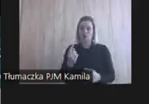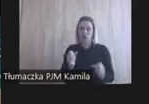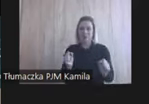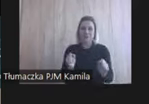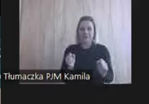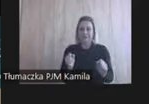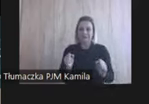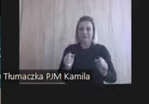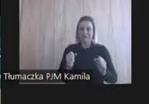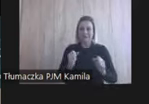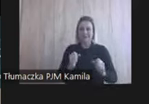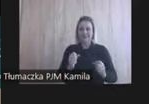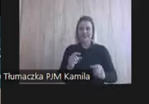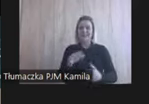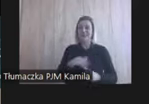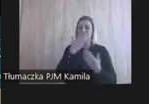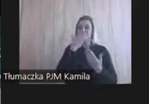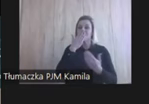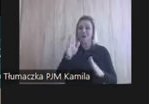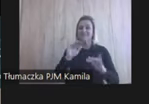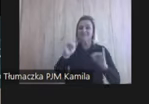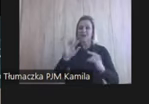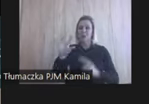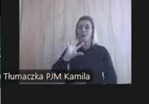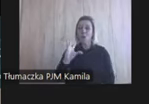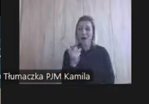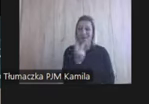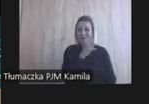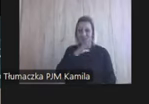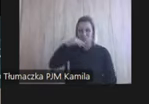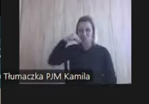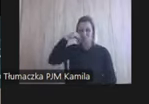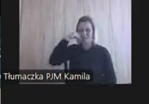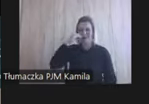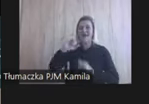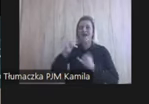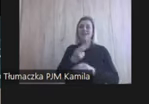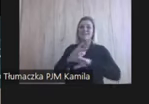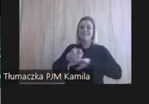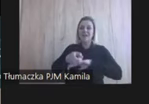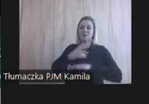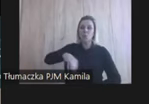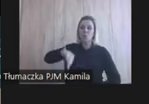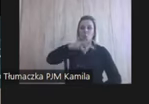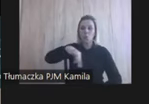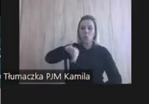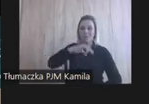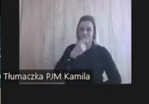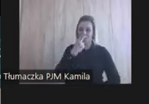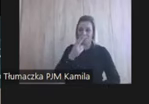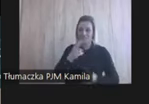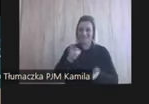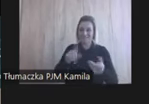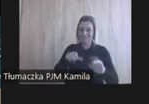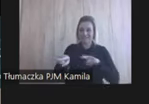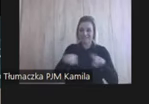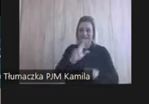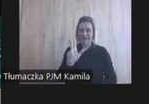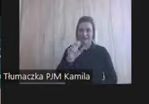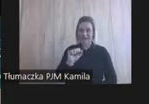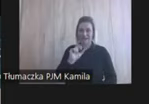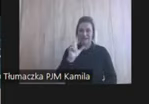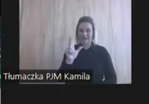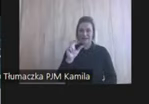jak chcecie zobaczyć, jak Łucja pięknie się uśmiecha, to jak wejdziecie do kuchni, to zobaczcie znak kakao. To tam,